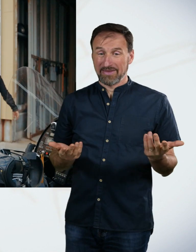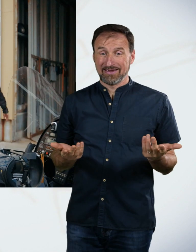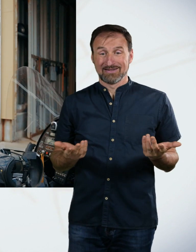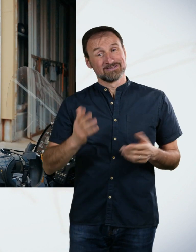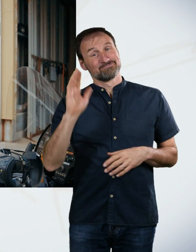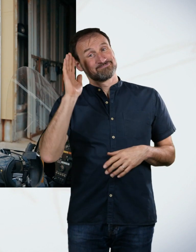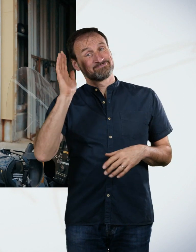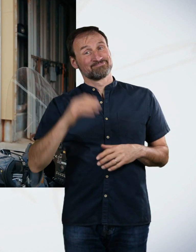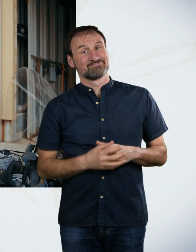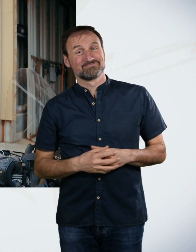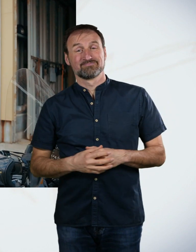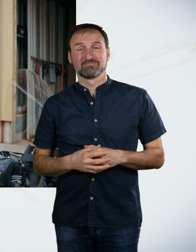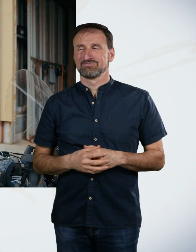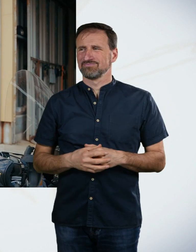Zwei hatte ich, vier glaube ich.